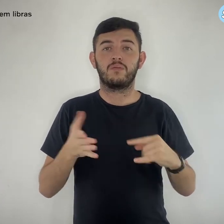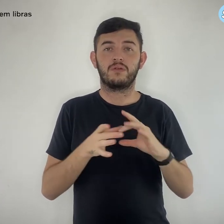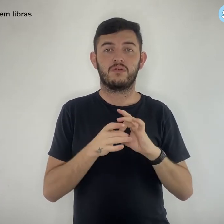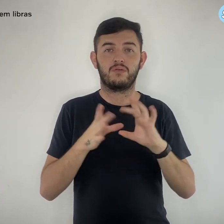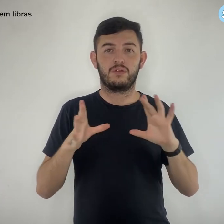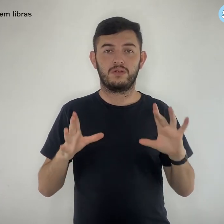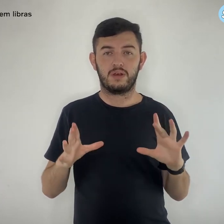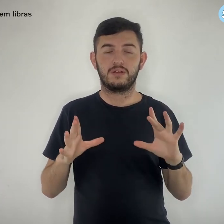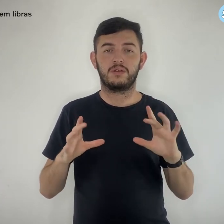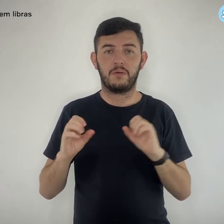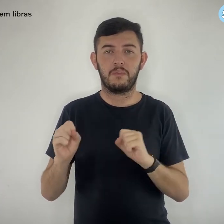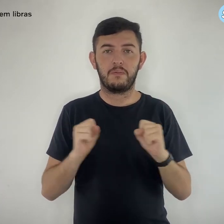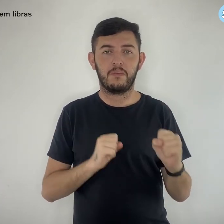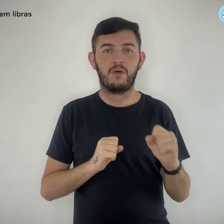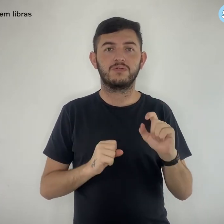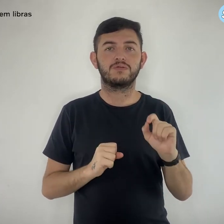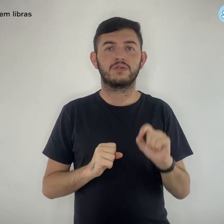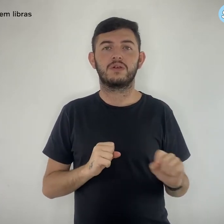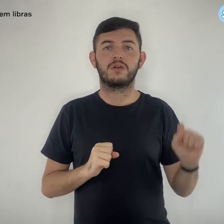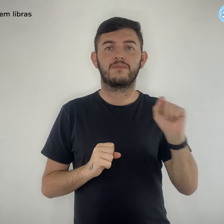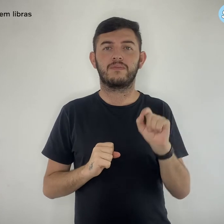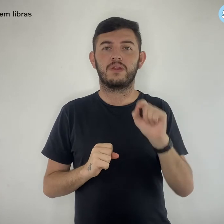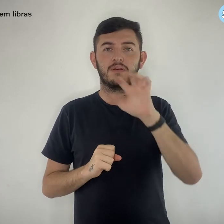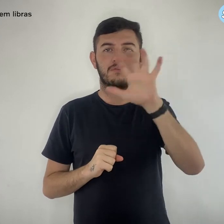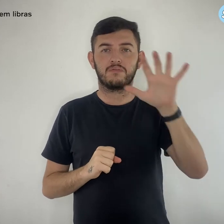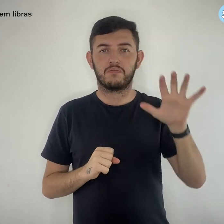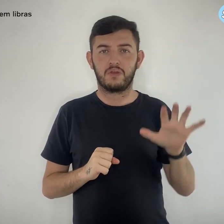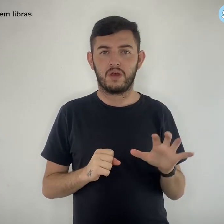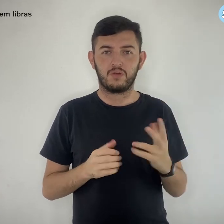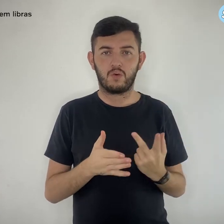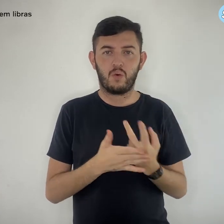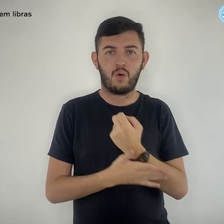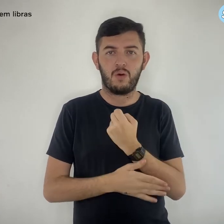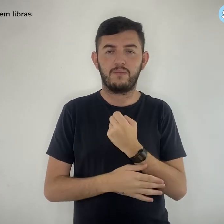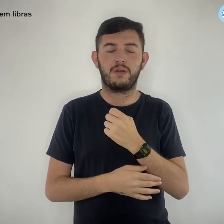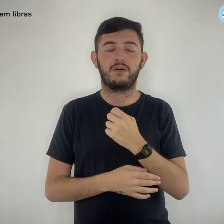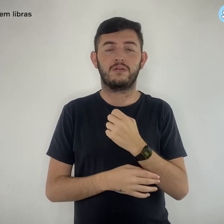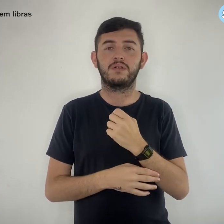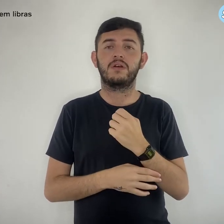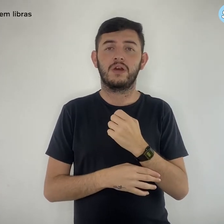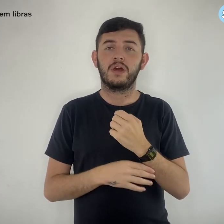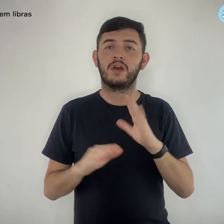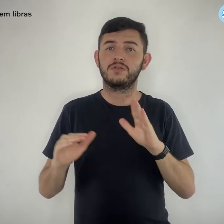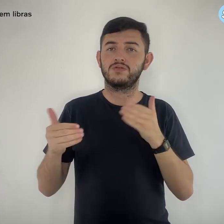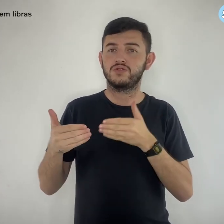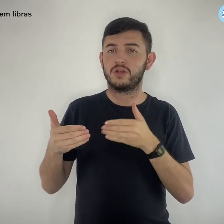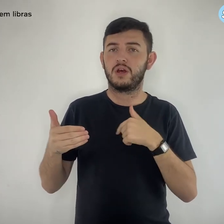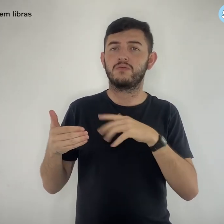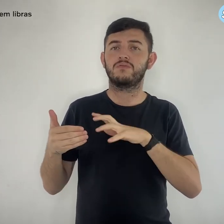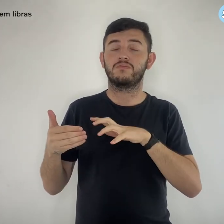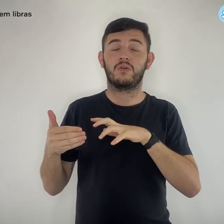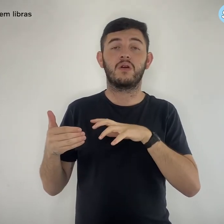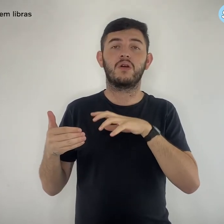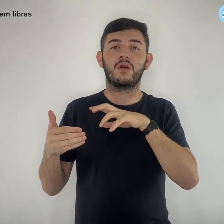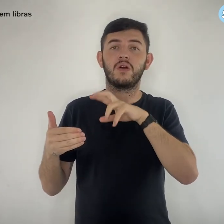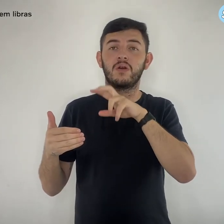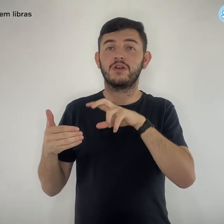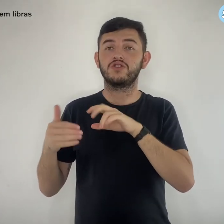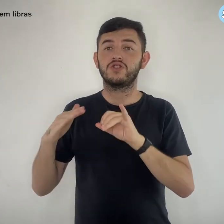o imunizante diretamente do Butantan, sem a necessidade de aguardar a remessa das vacinas pelo